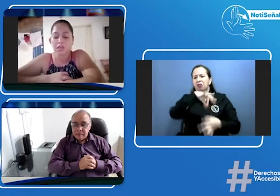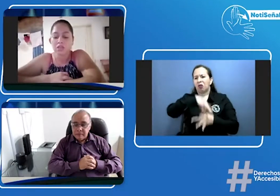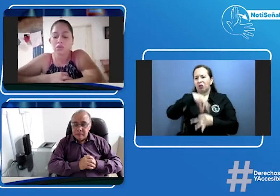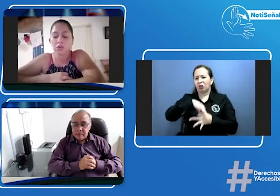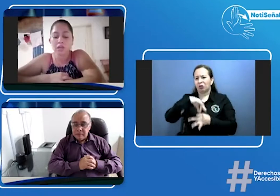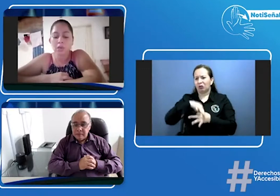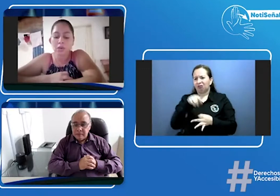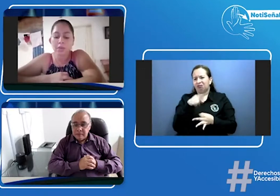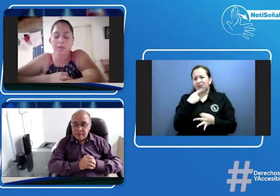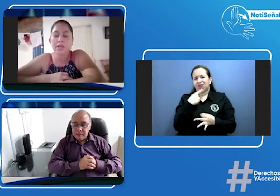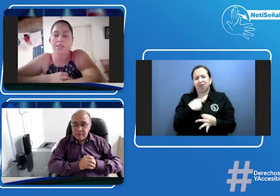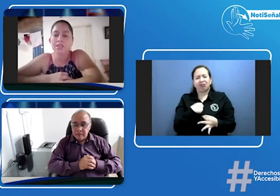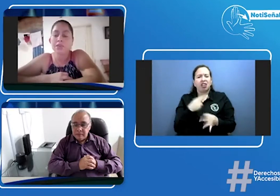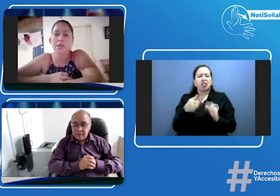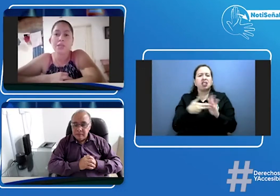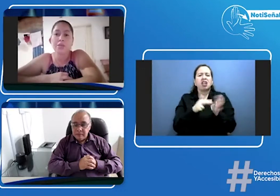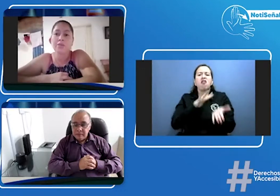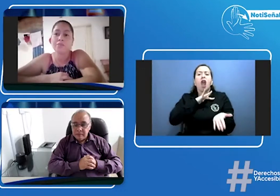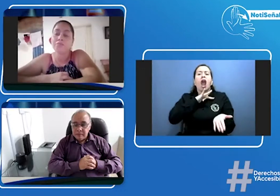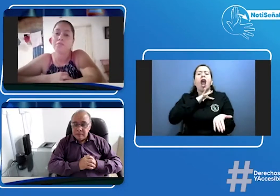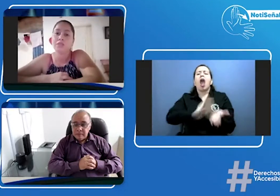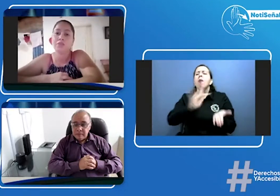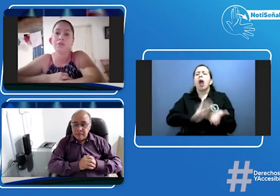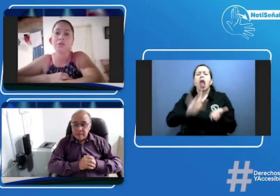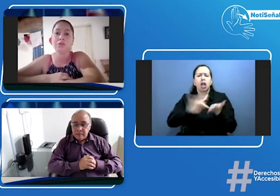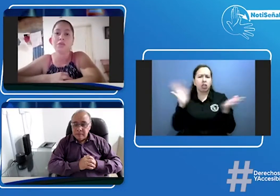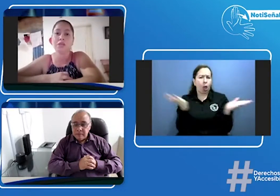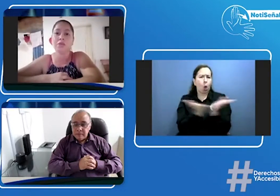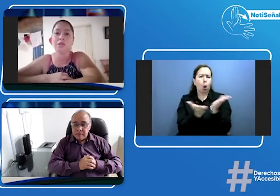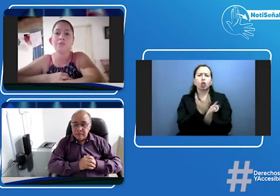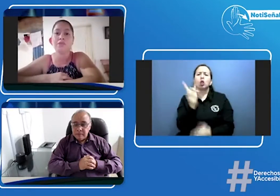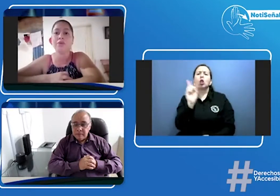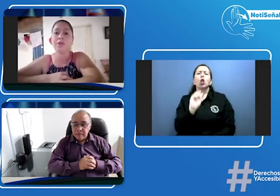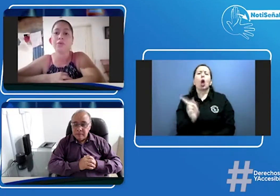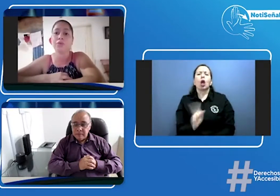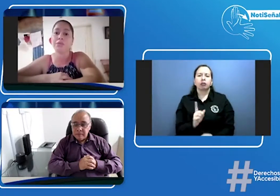esto no era una emergencia educativa eso fue lo que nos dijeron en el fallo que nos dieron